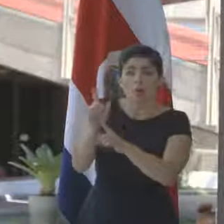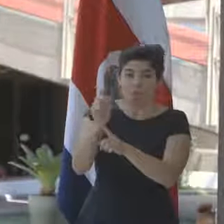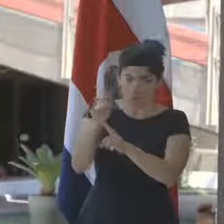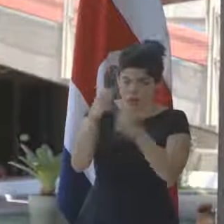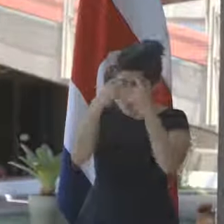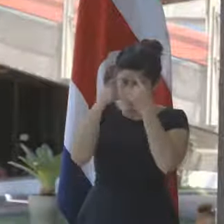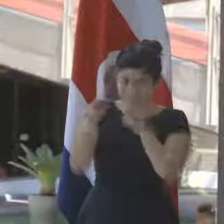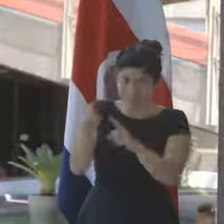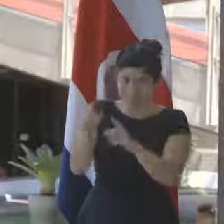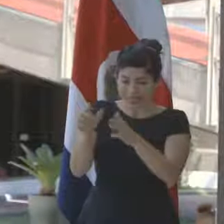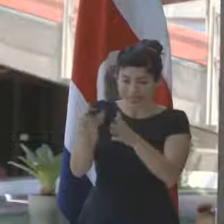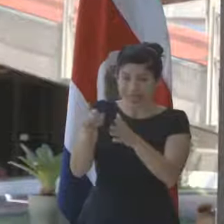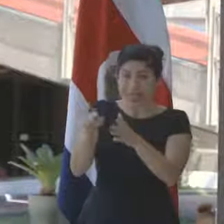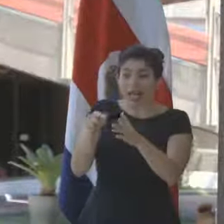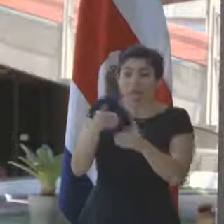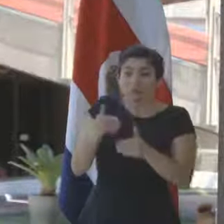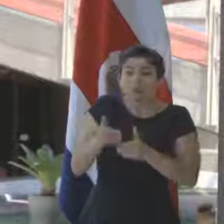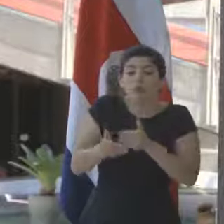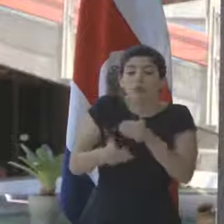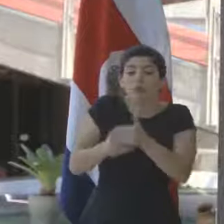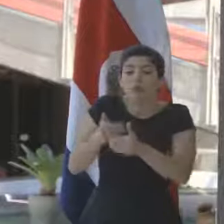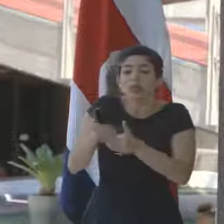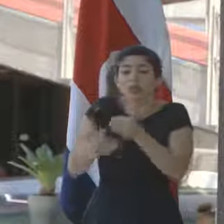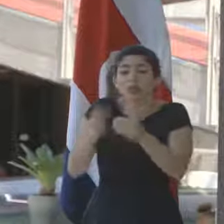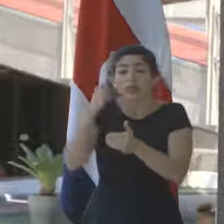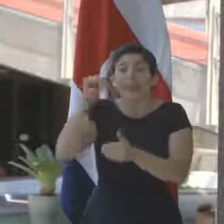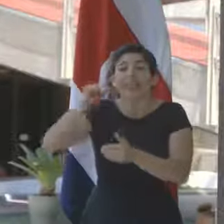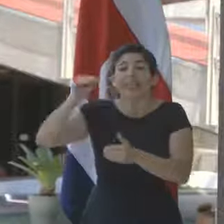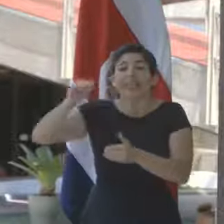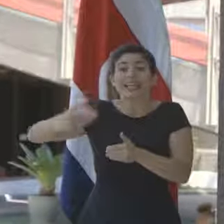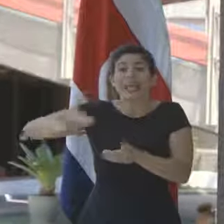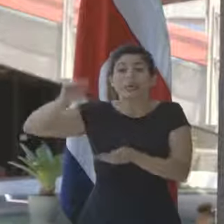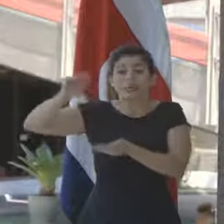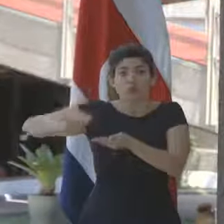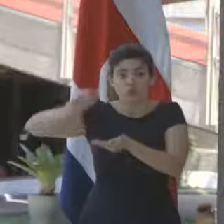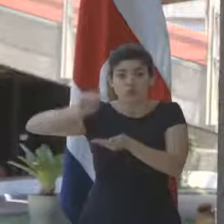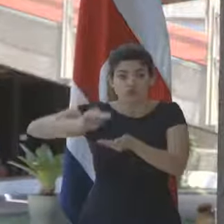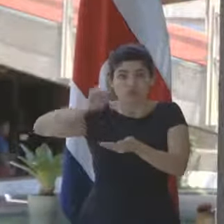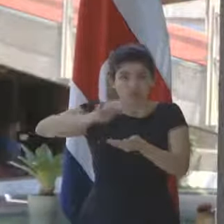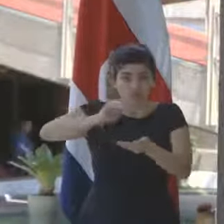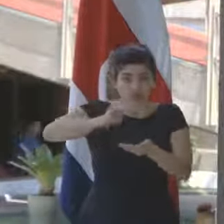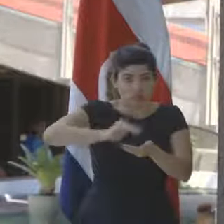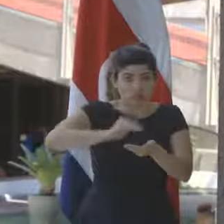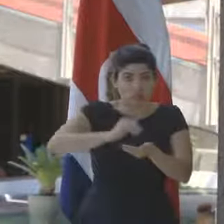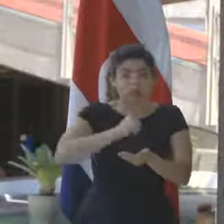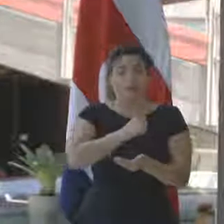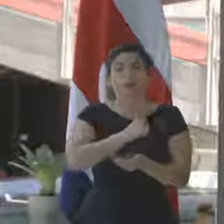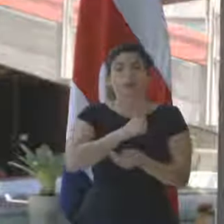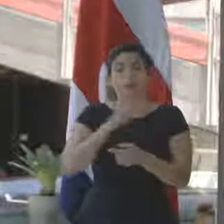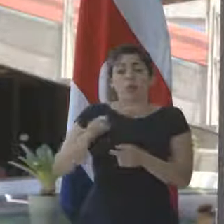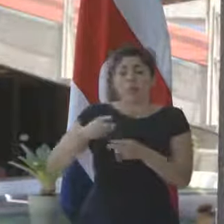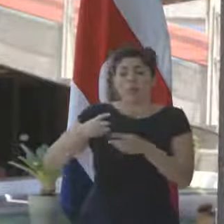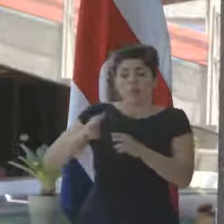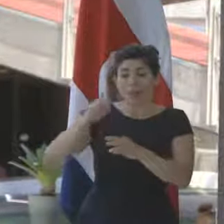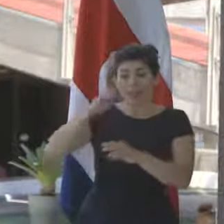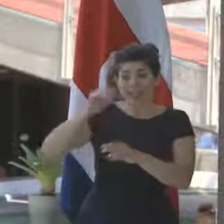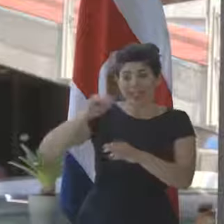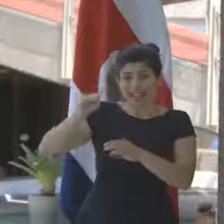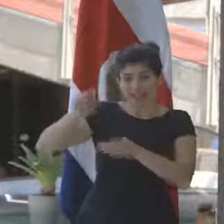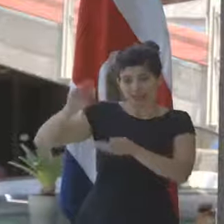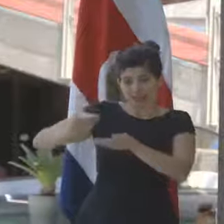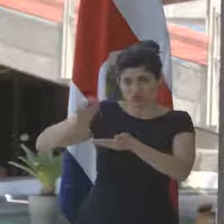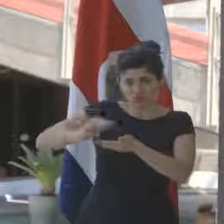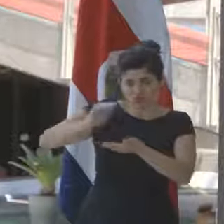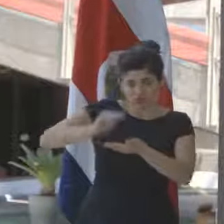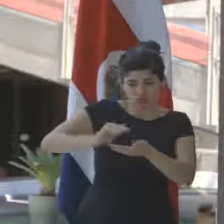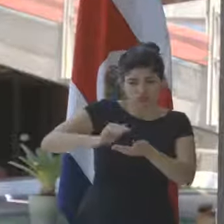lograrlo. Es un medio para bajar tasas de interés. Perdón, es un medio para bajar tasas de interés.